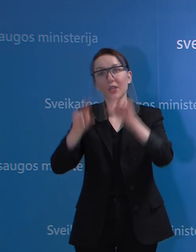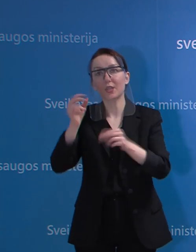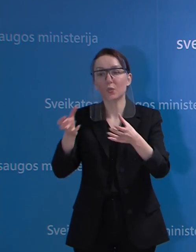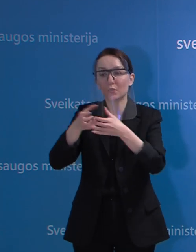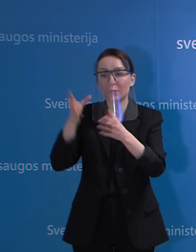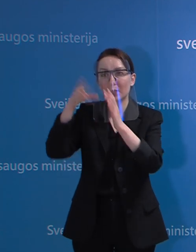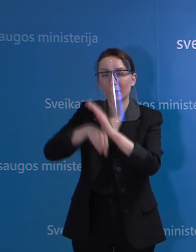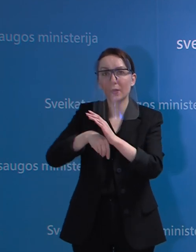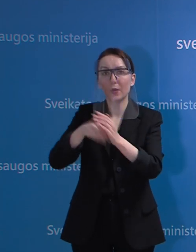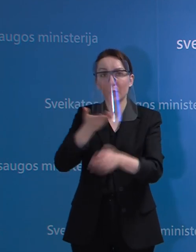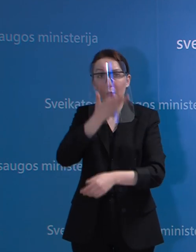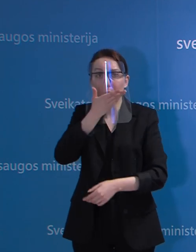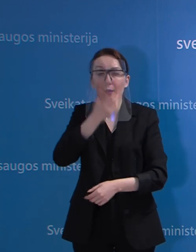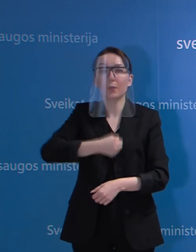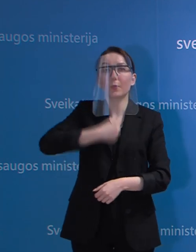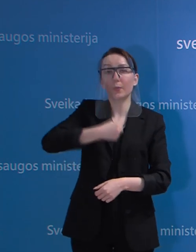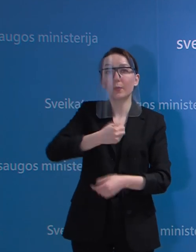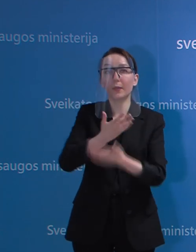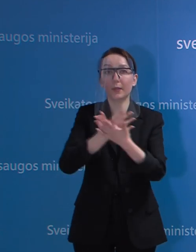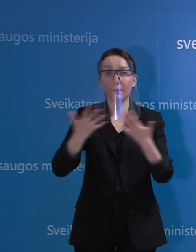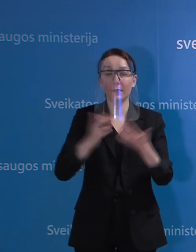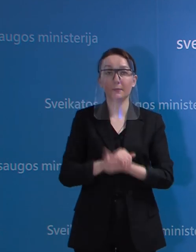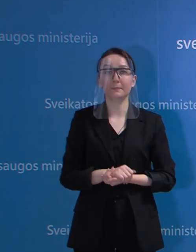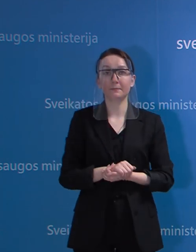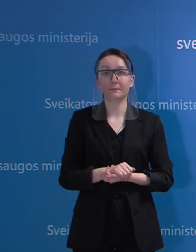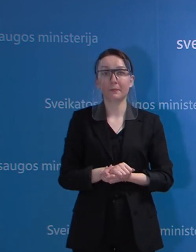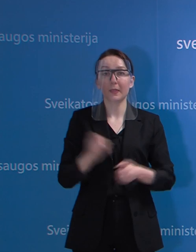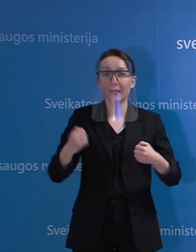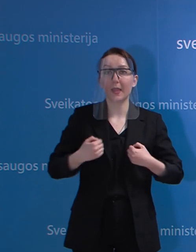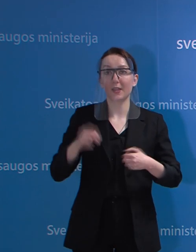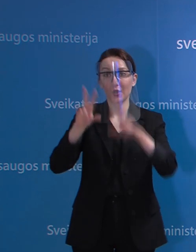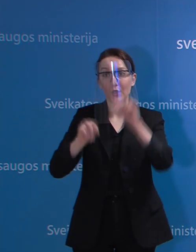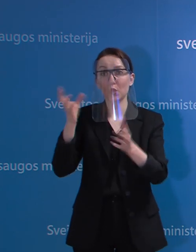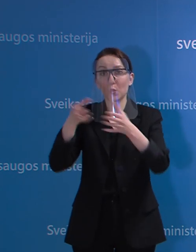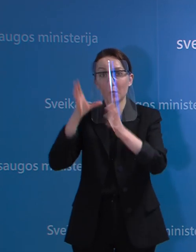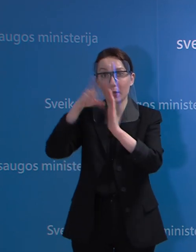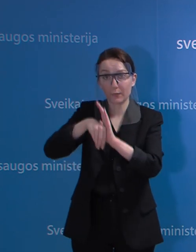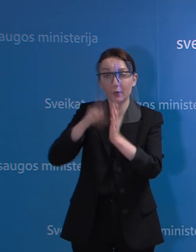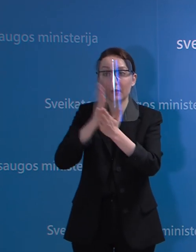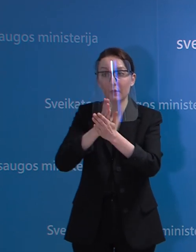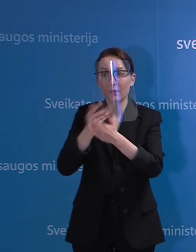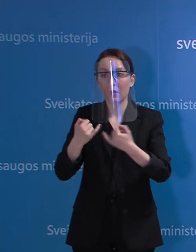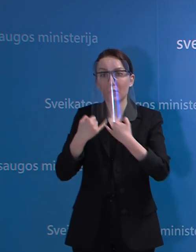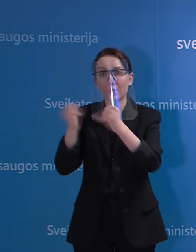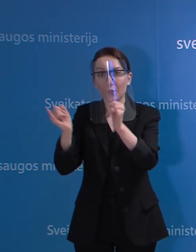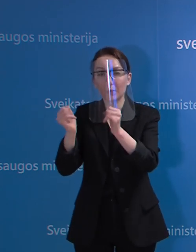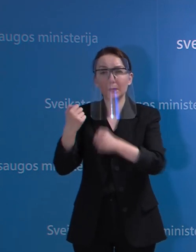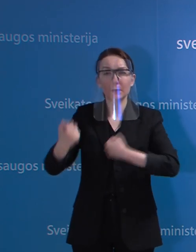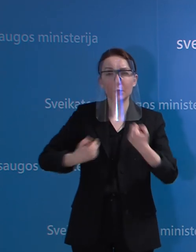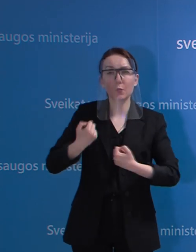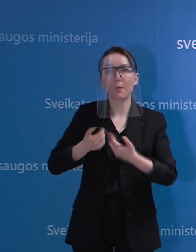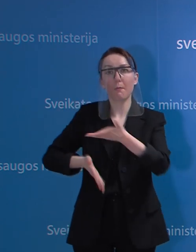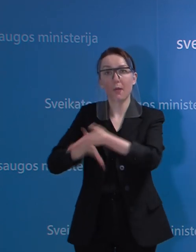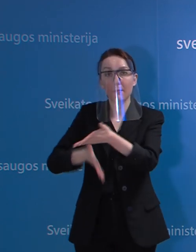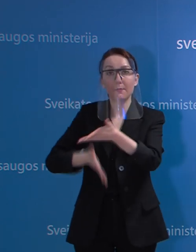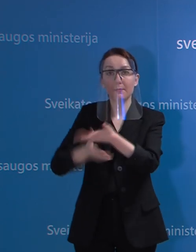grupės asmenim. Ir siekiant, kad rizikos grupėje esantis asmenis gautų kuo skubesnę pagalbą,